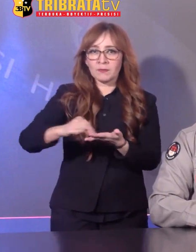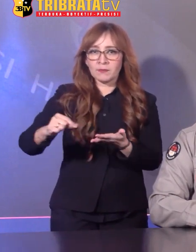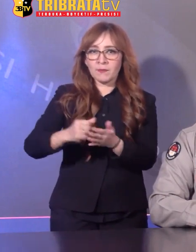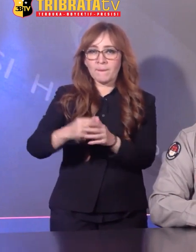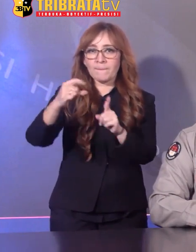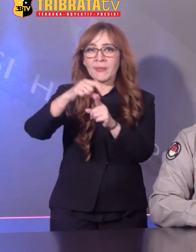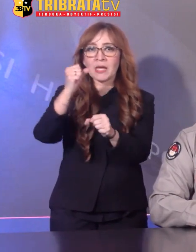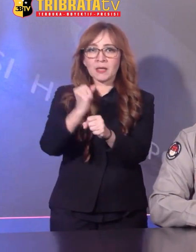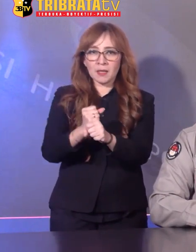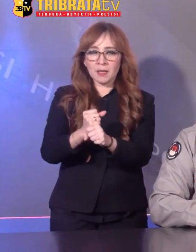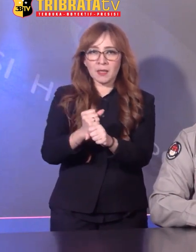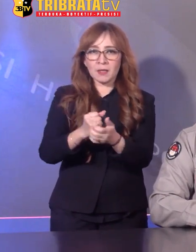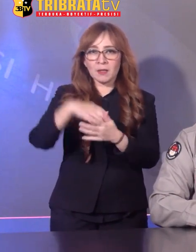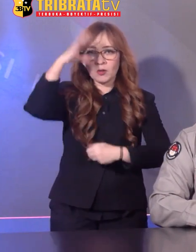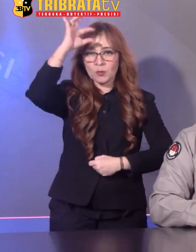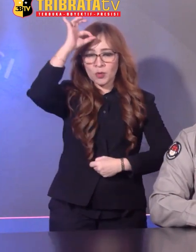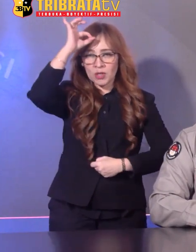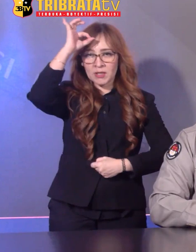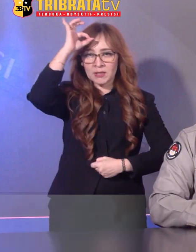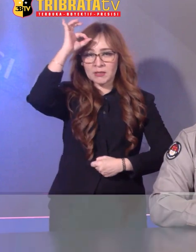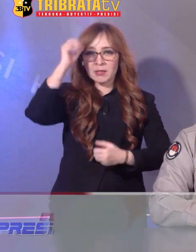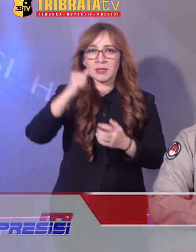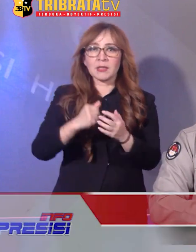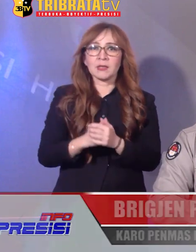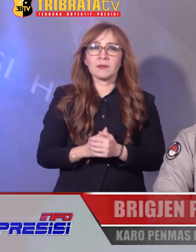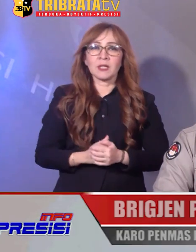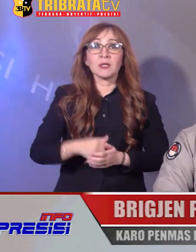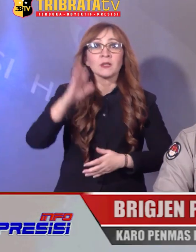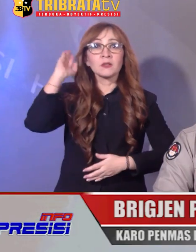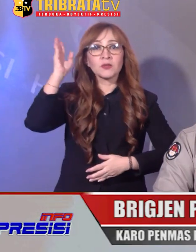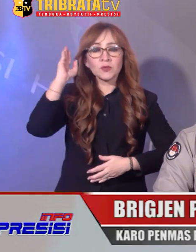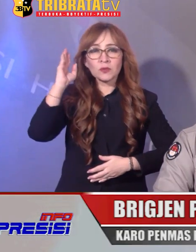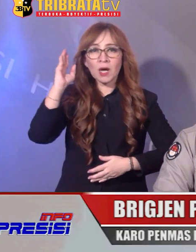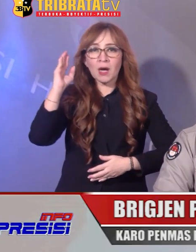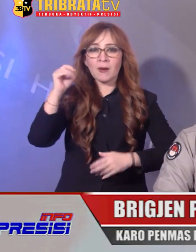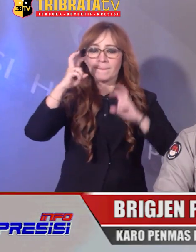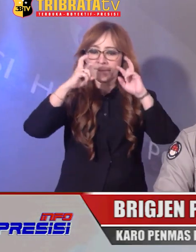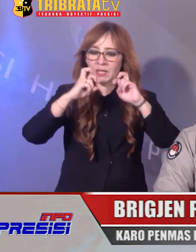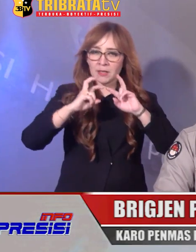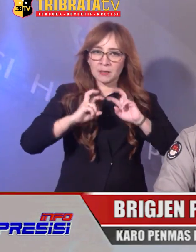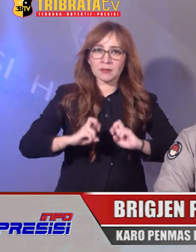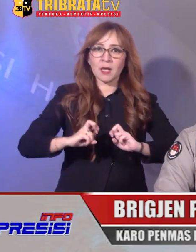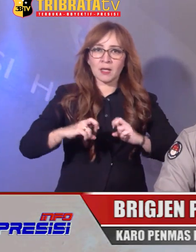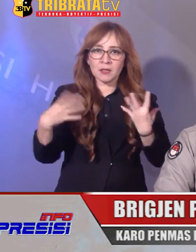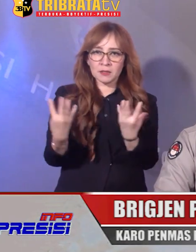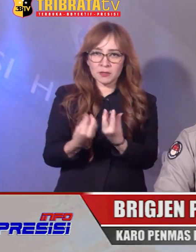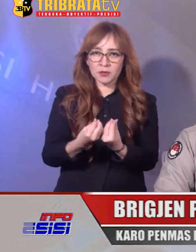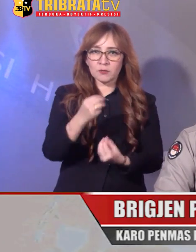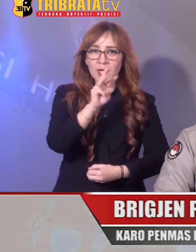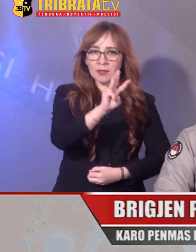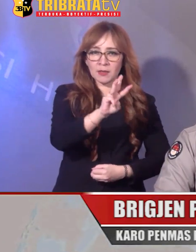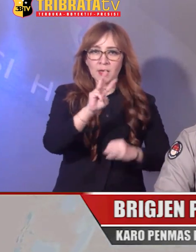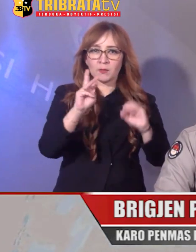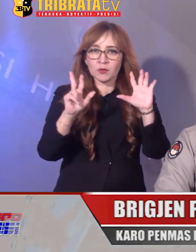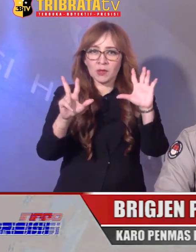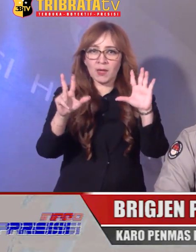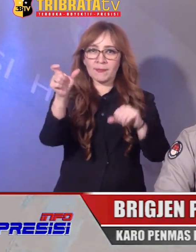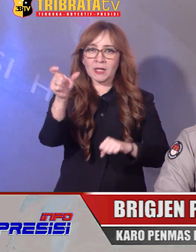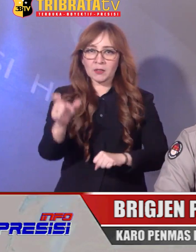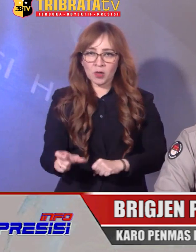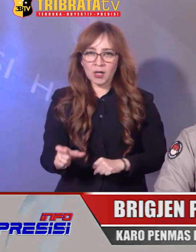Penyidik Ditipit Eksus Baris Kim Polri Telah melakukan pemeriksaan Sebanyak 38 orang